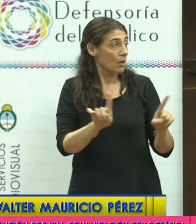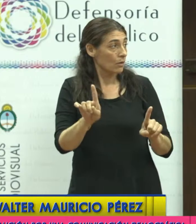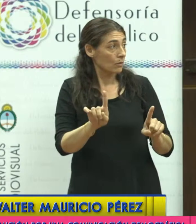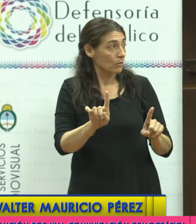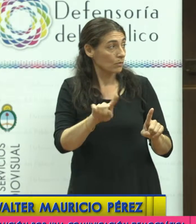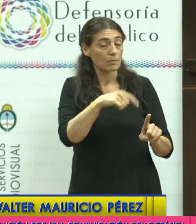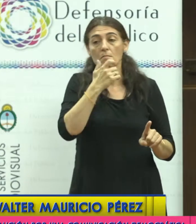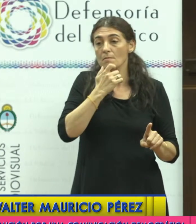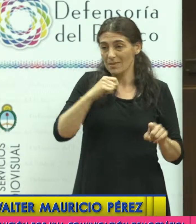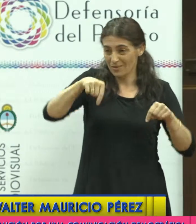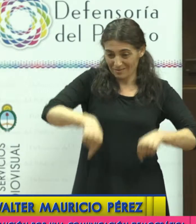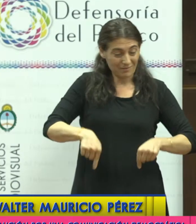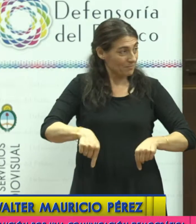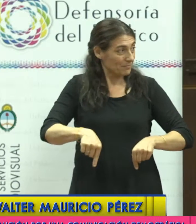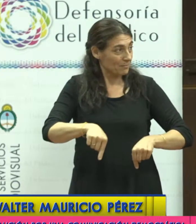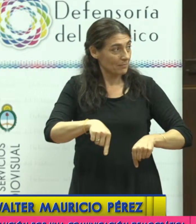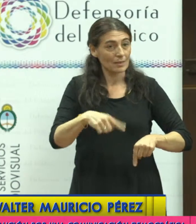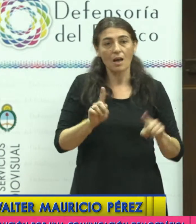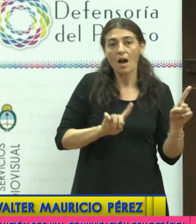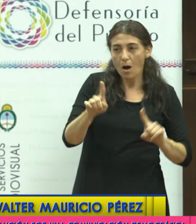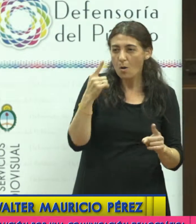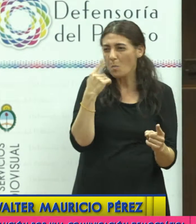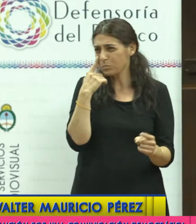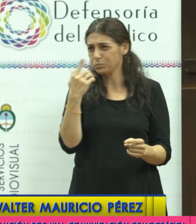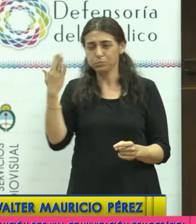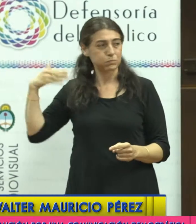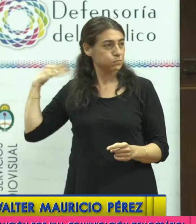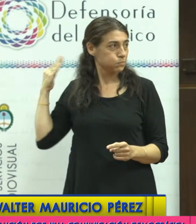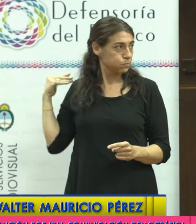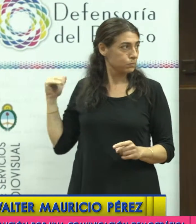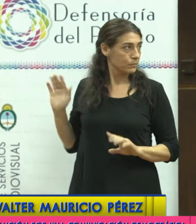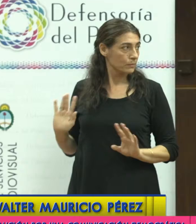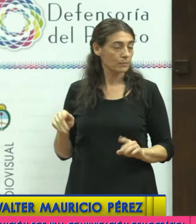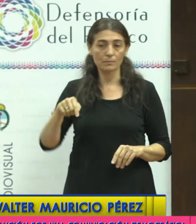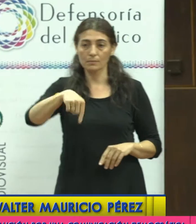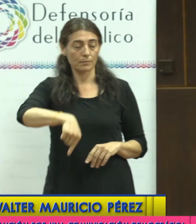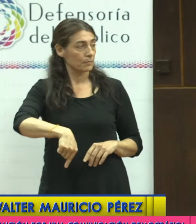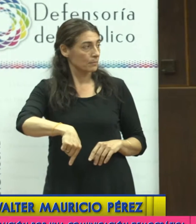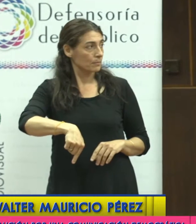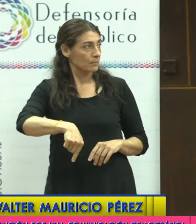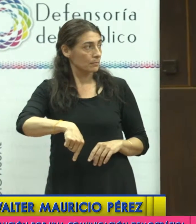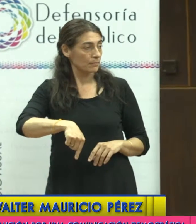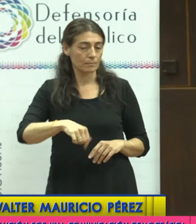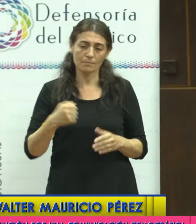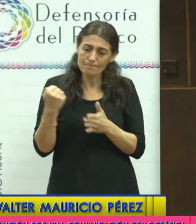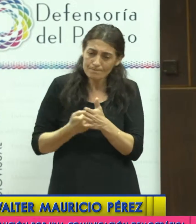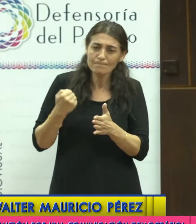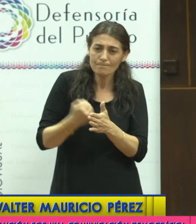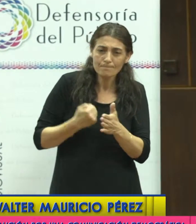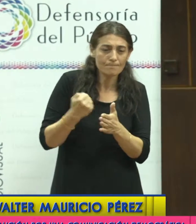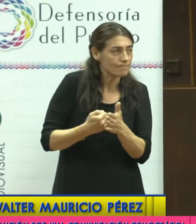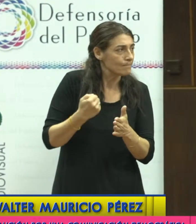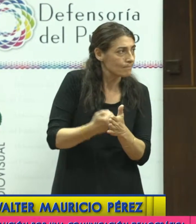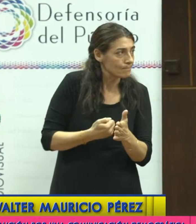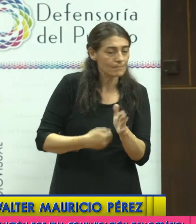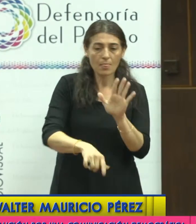los que somos de Mendoza, nos conocemos, hemos sido parte, seguimos siendo parte y seguiremos siendo parte de esta lucha por la aplicación plena